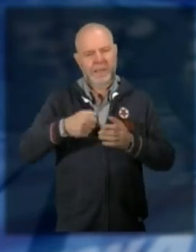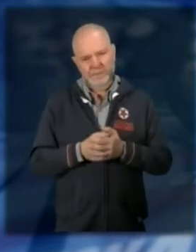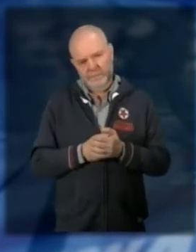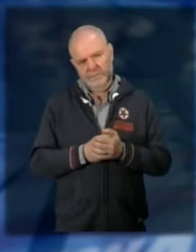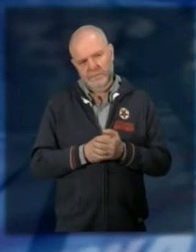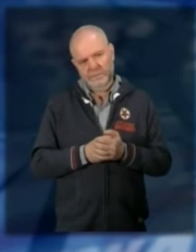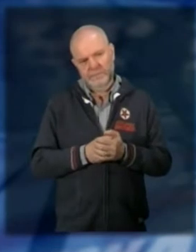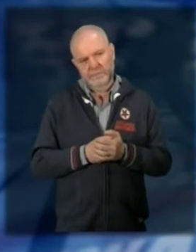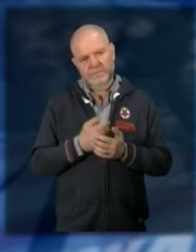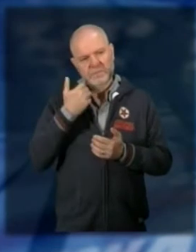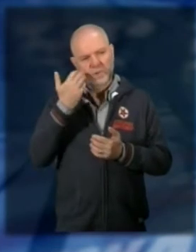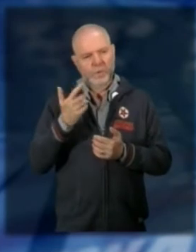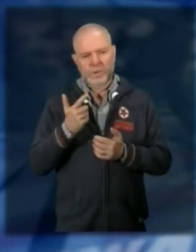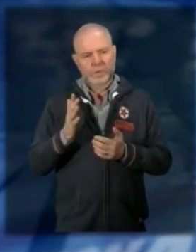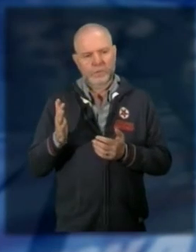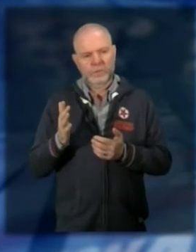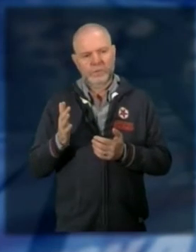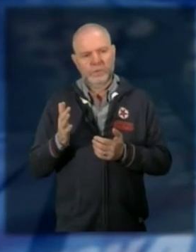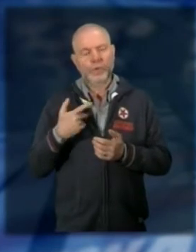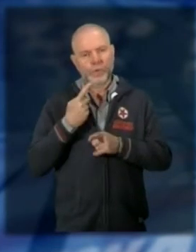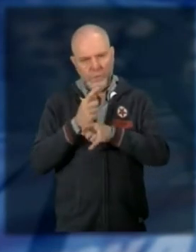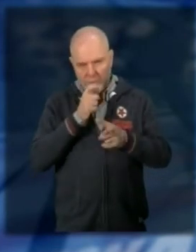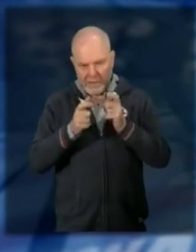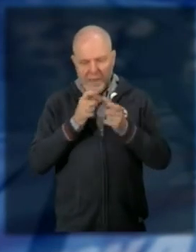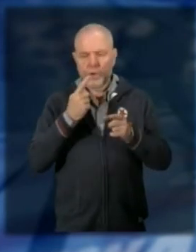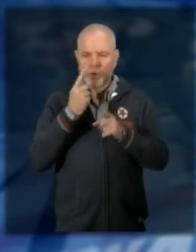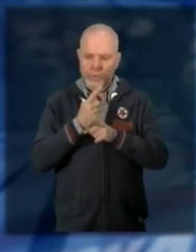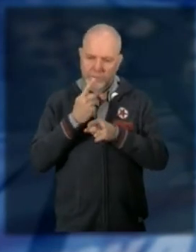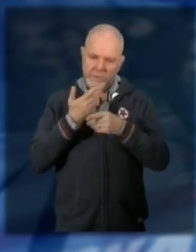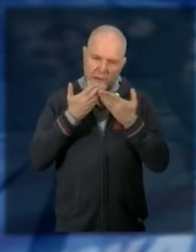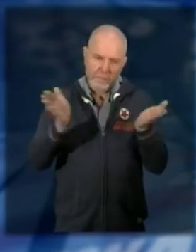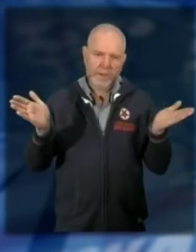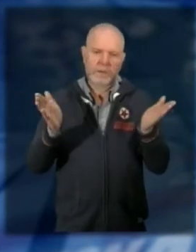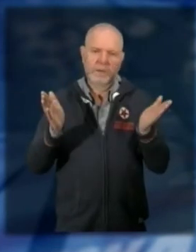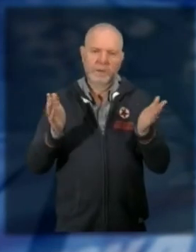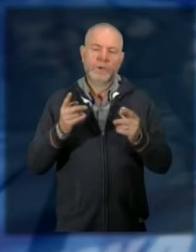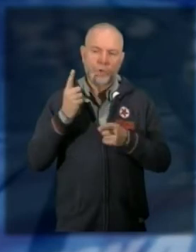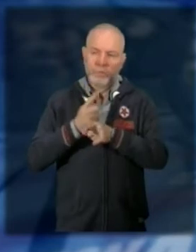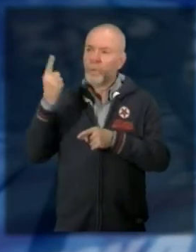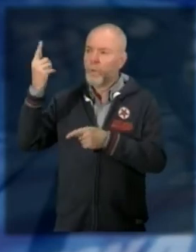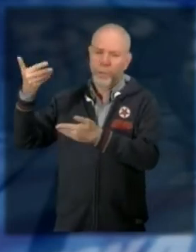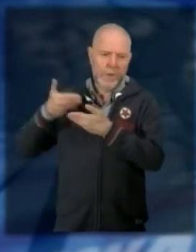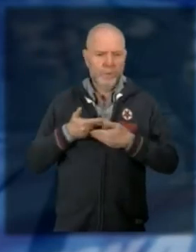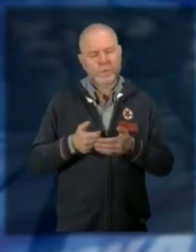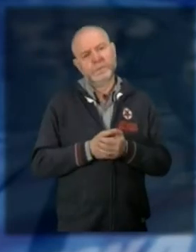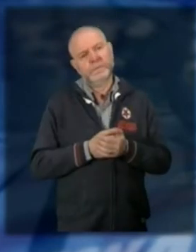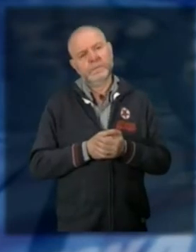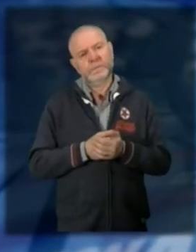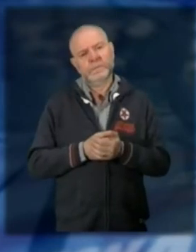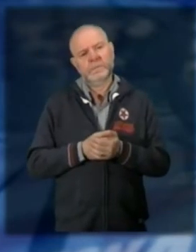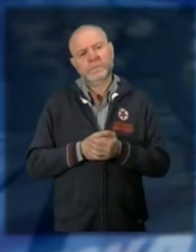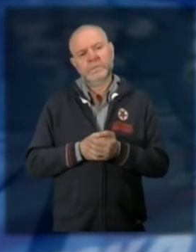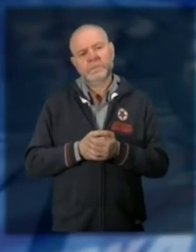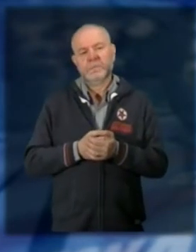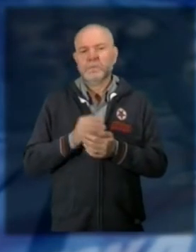non è motivo di vergogna quindi bisogna parlarne il più possibile lasciarsi aiutare come percepisci lo stato